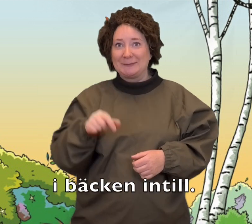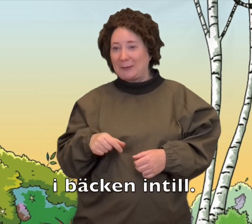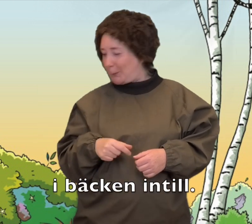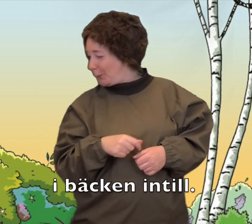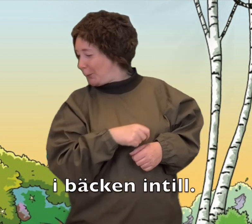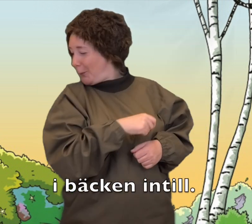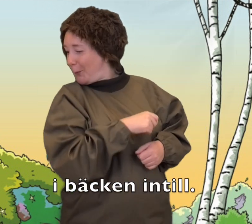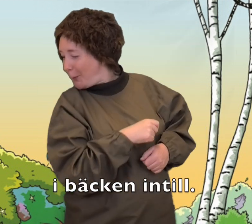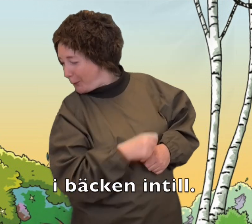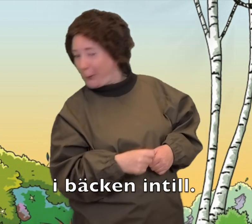intill.